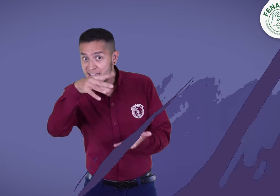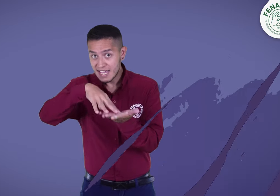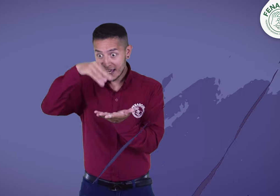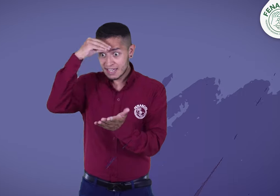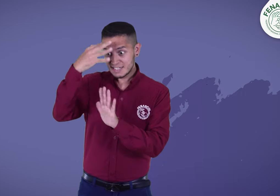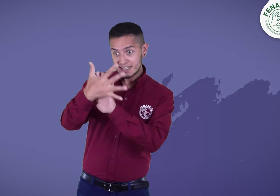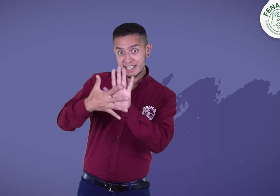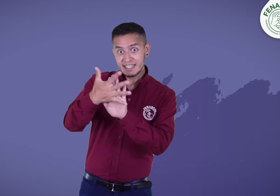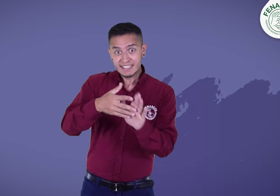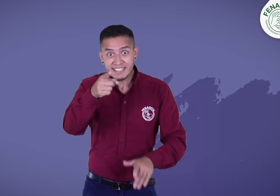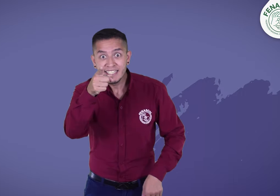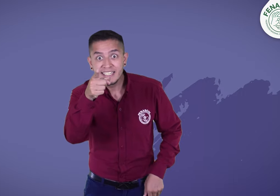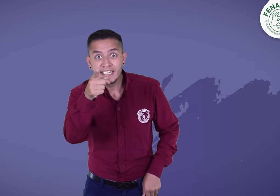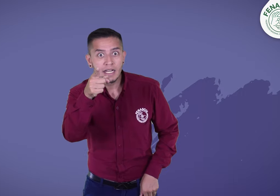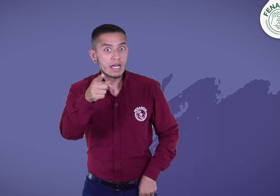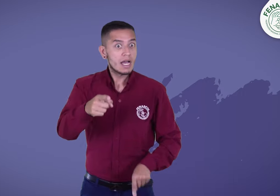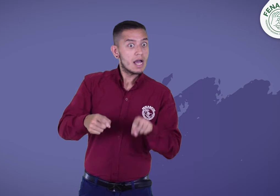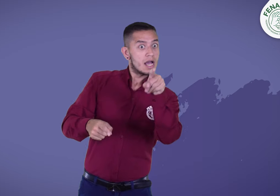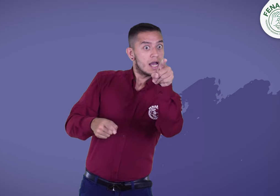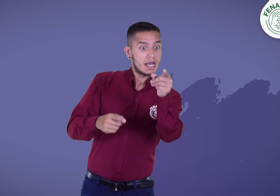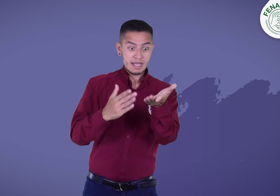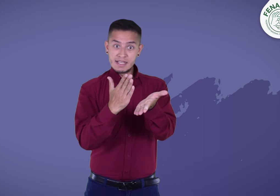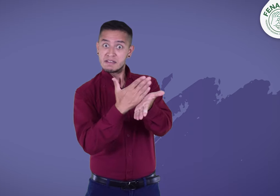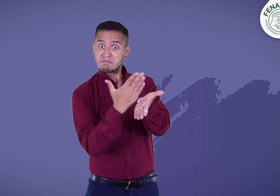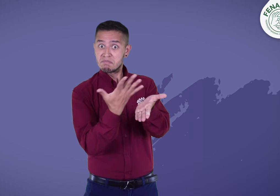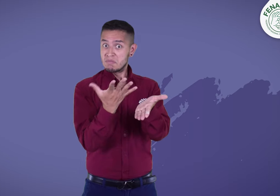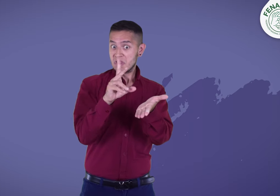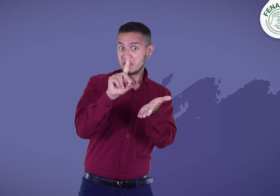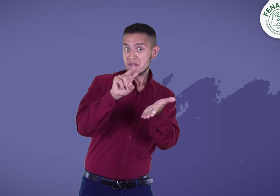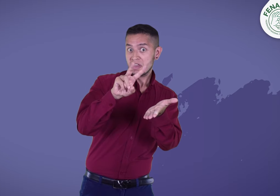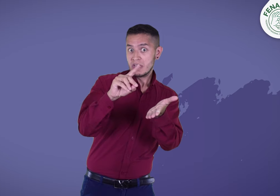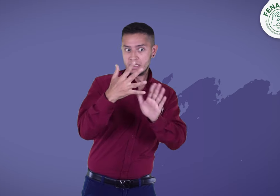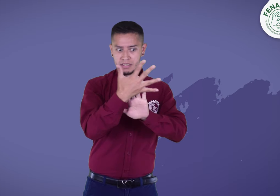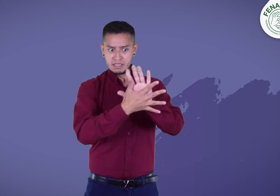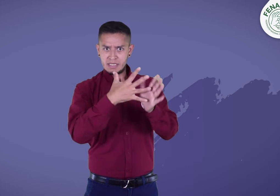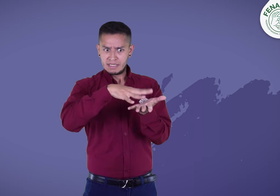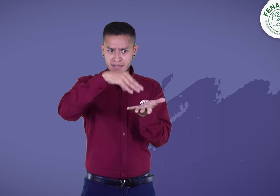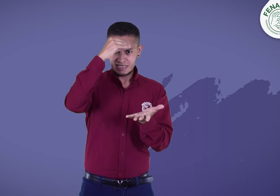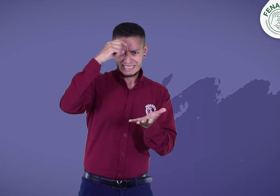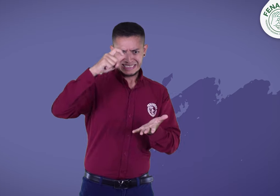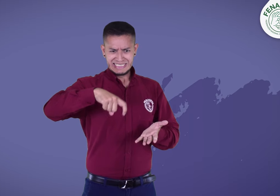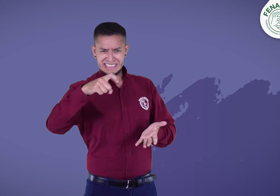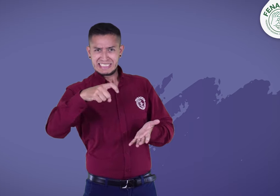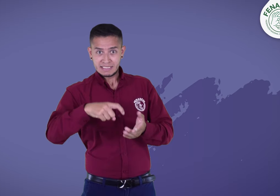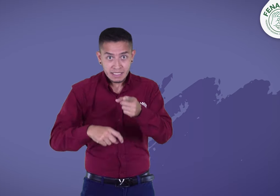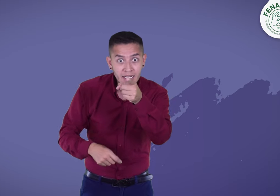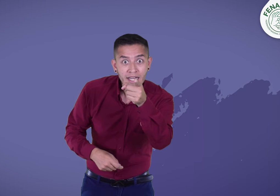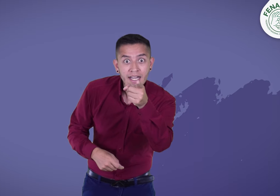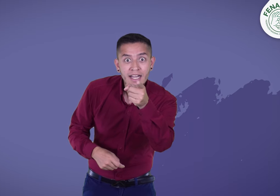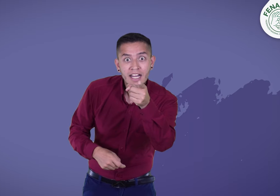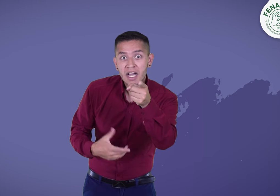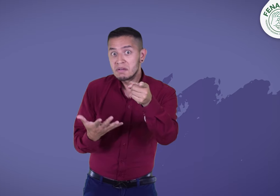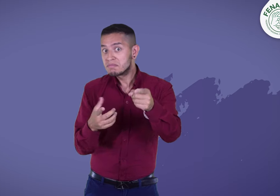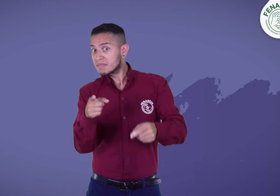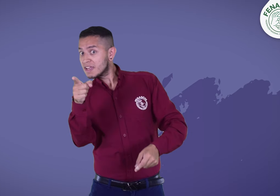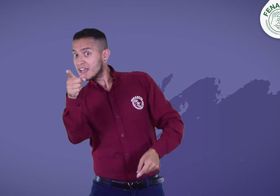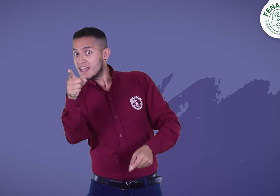¿Tú estás aprendiendo lengua de señas? ¿Y tú? ¿Necesitas materiales para aprender lengua de señas? ¿Y tú?